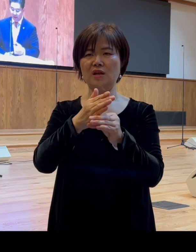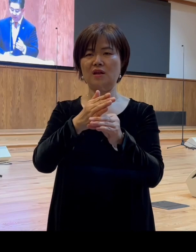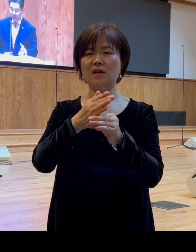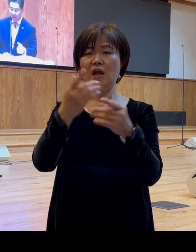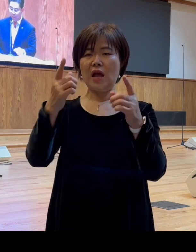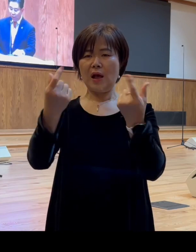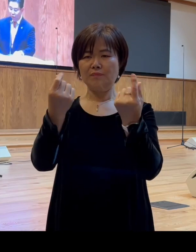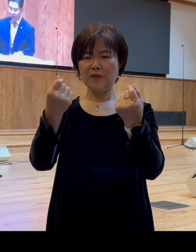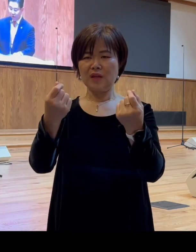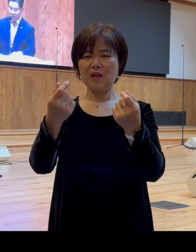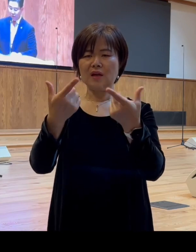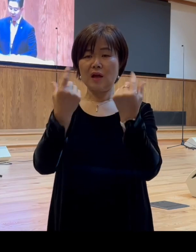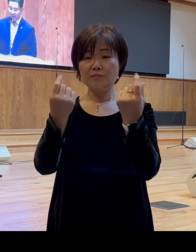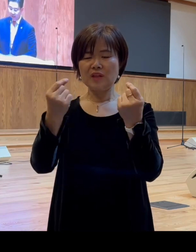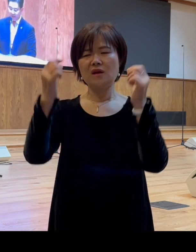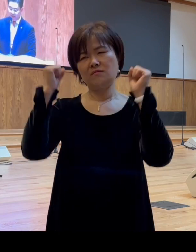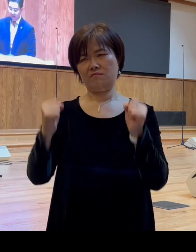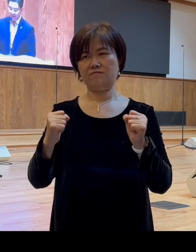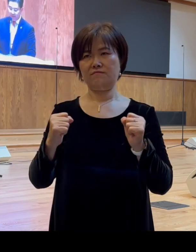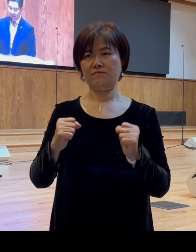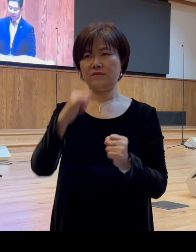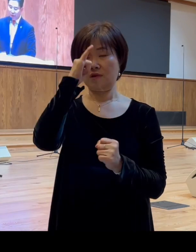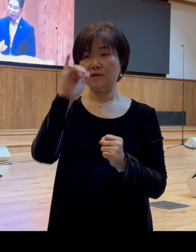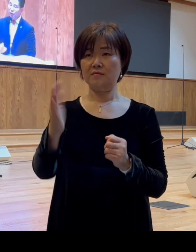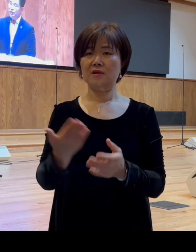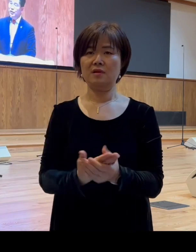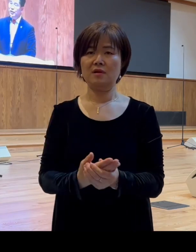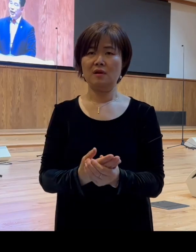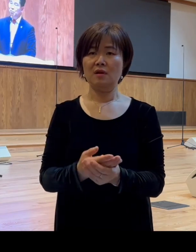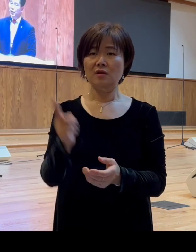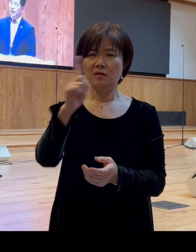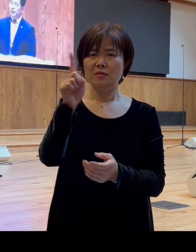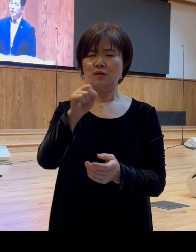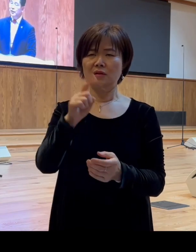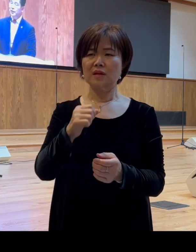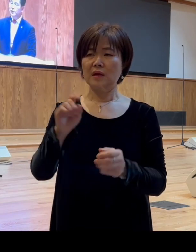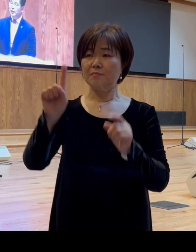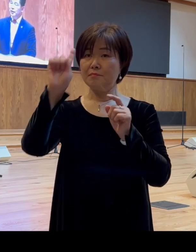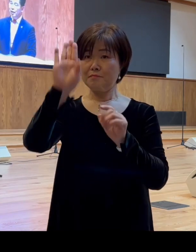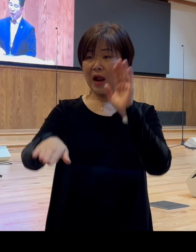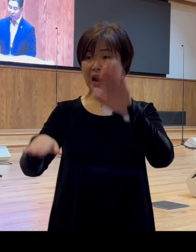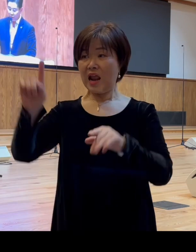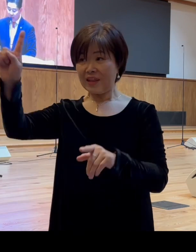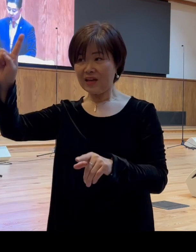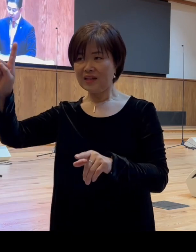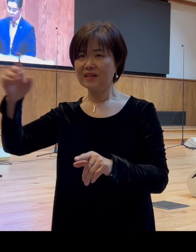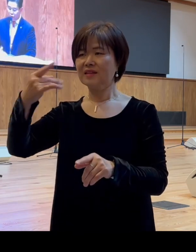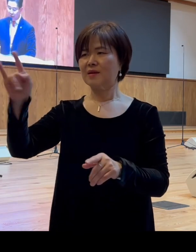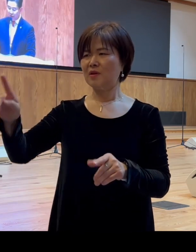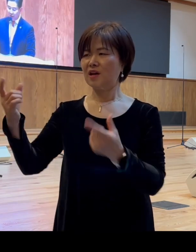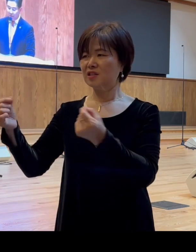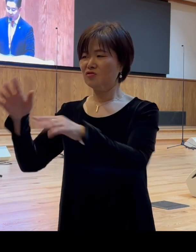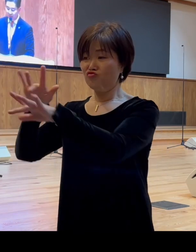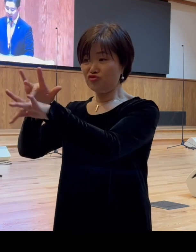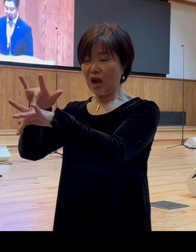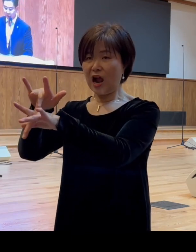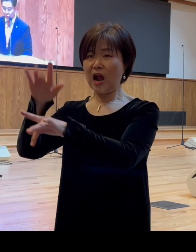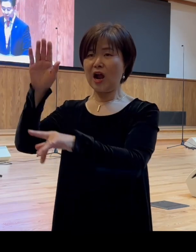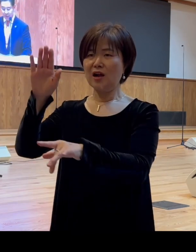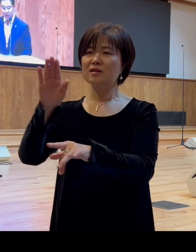머물러 있었습니다 그럼 어쩌면 그는 한발은 데메드리오와 같이 우상을 만드는 세공업자들 쪽에